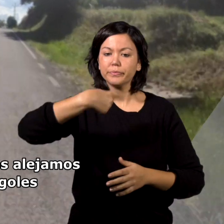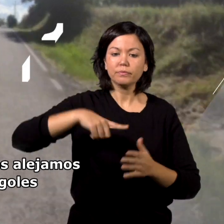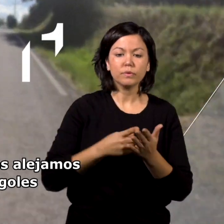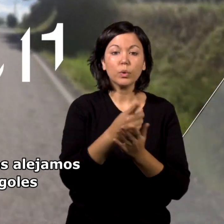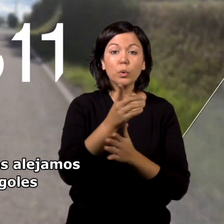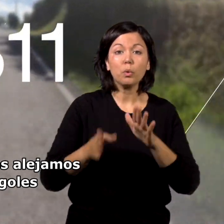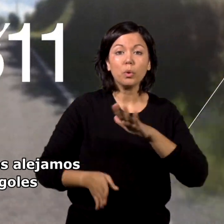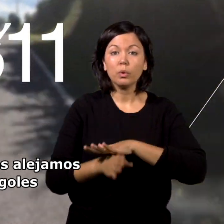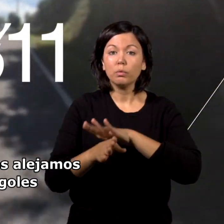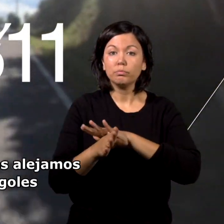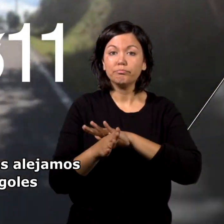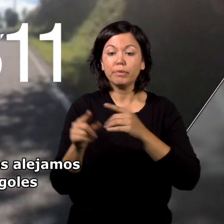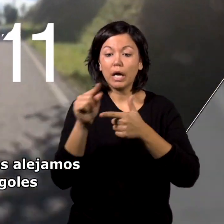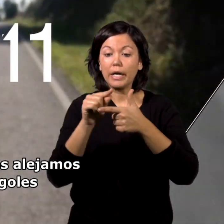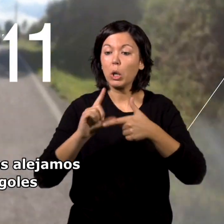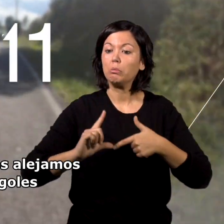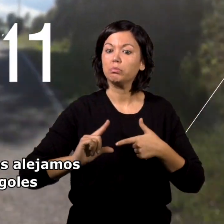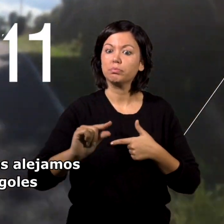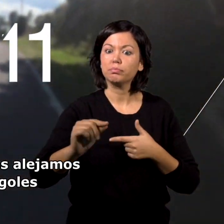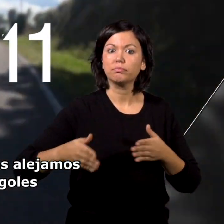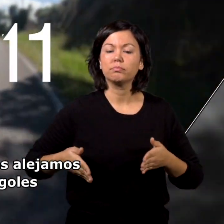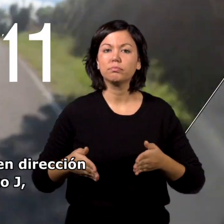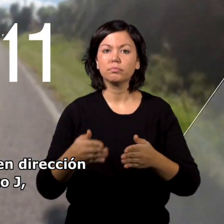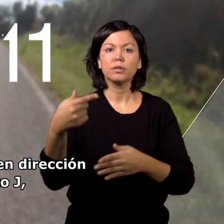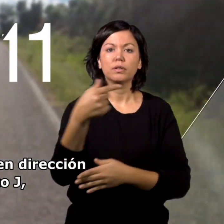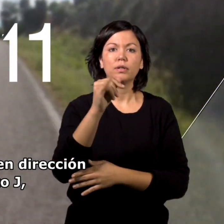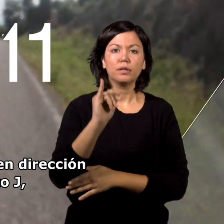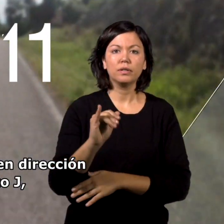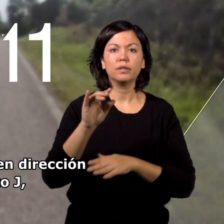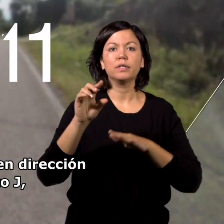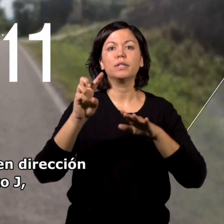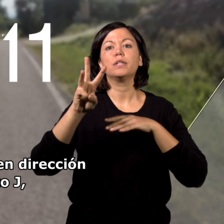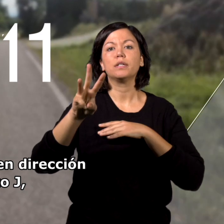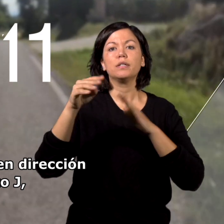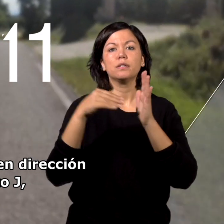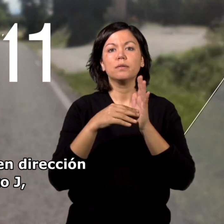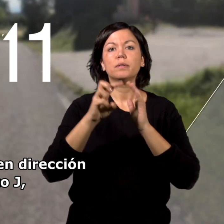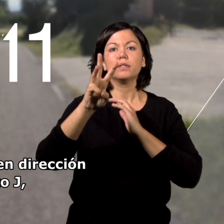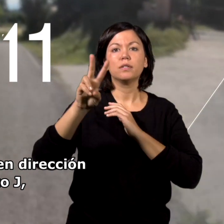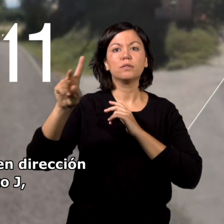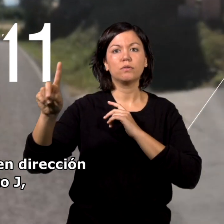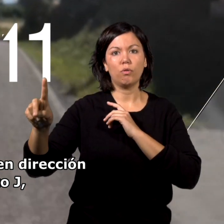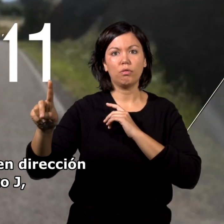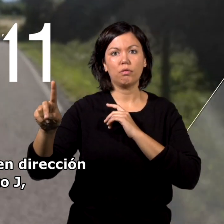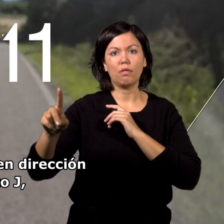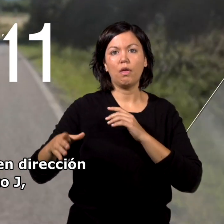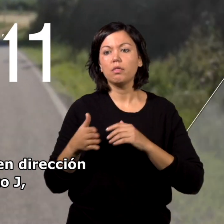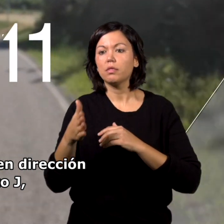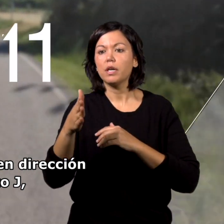Continuamos la ruta y nos alejamos del pueblo de Garrigolas por la carretera GI 6311, en dirección a Las Olivas,